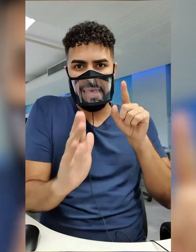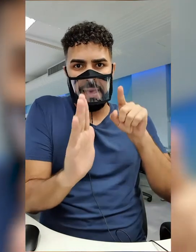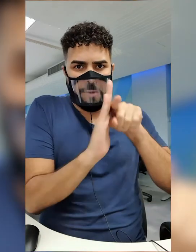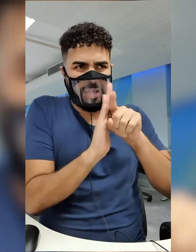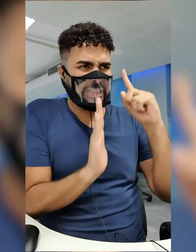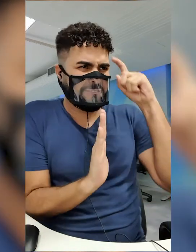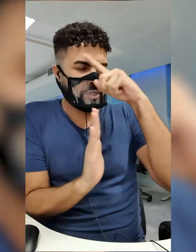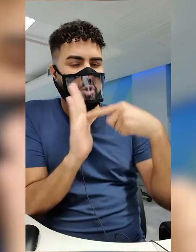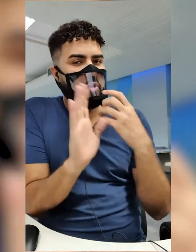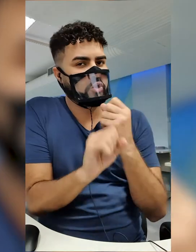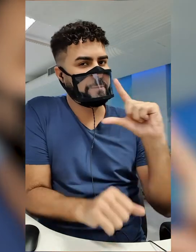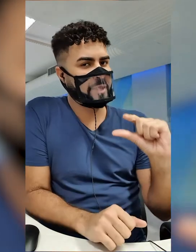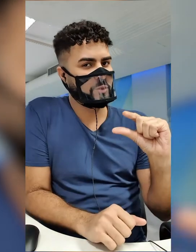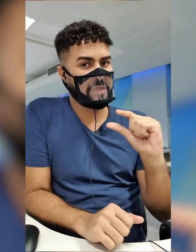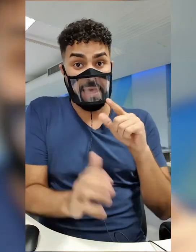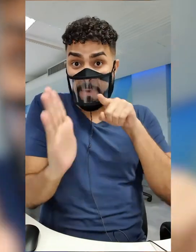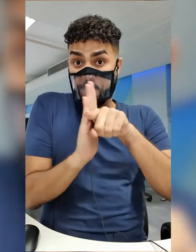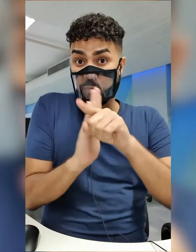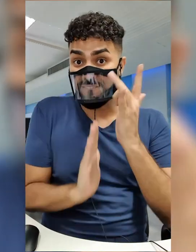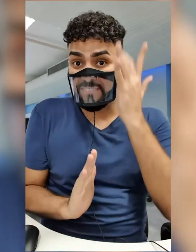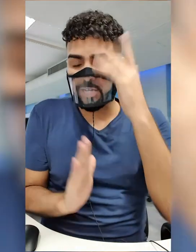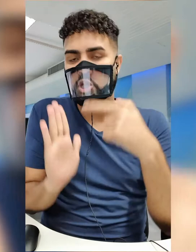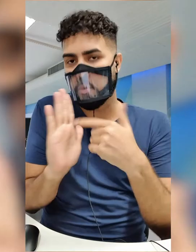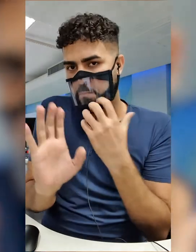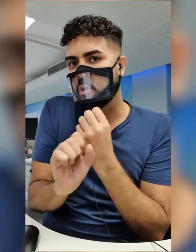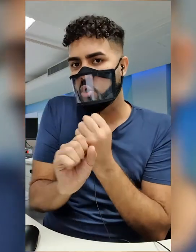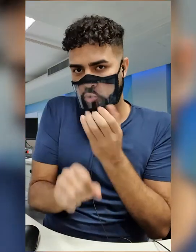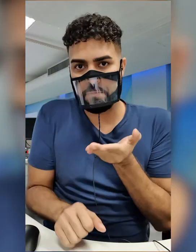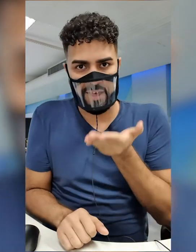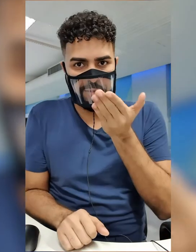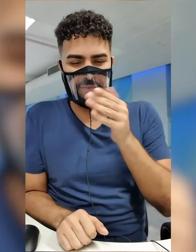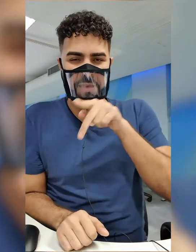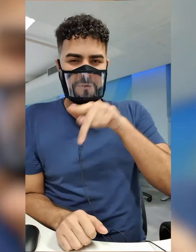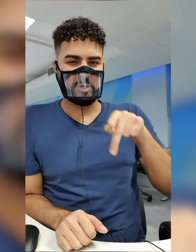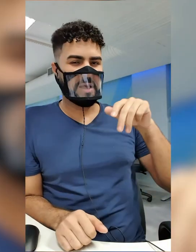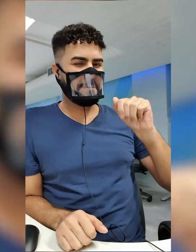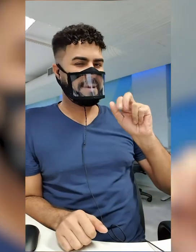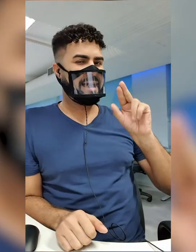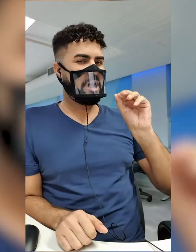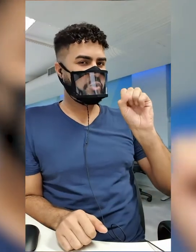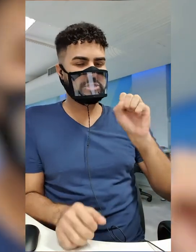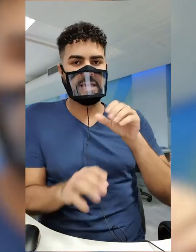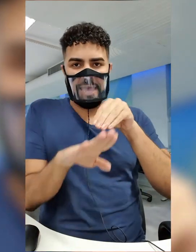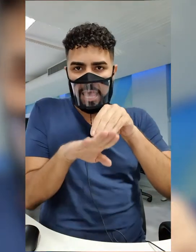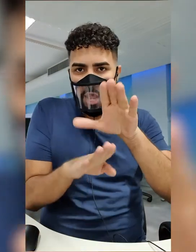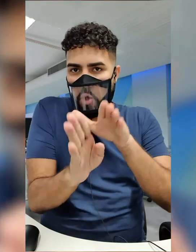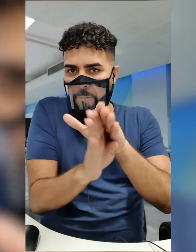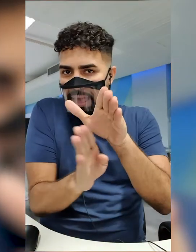pontuam menos, enquanto as fáceis garantem uma pontuação maior. O professor Marcos André recomenda que o candidato